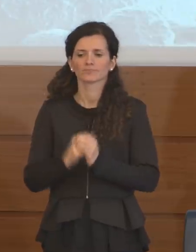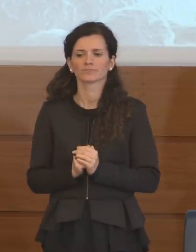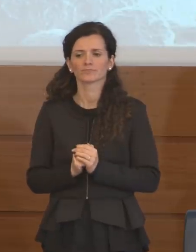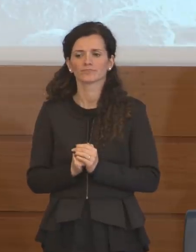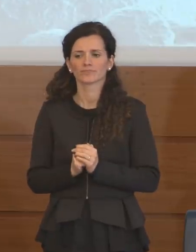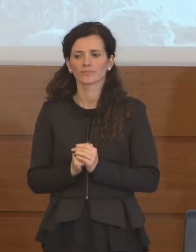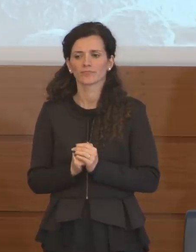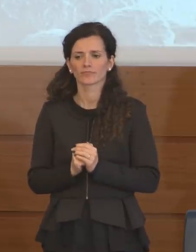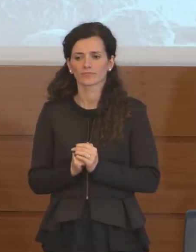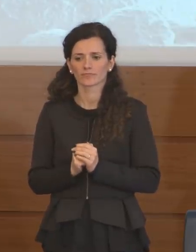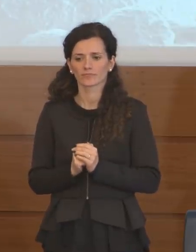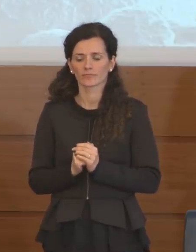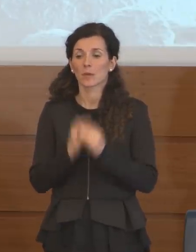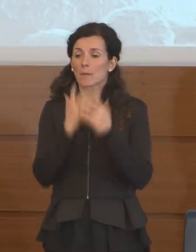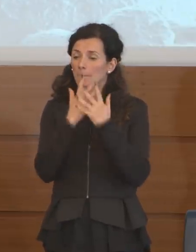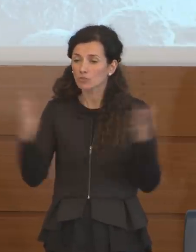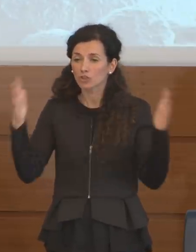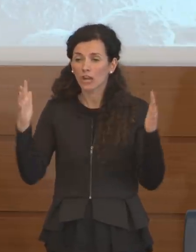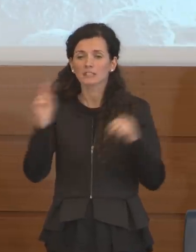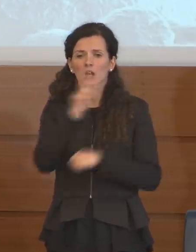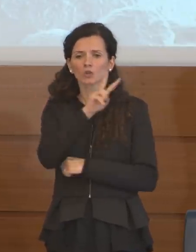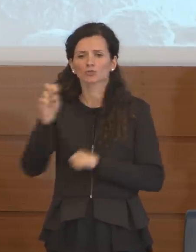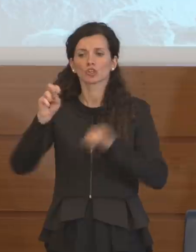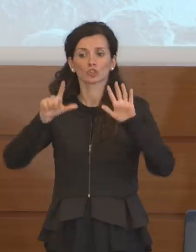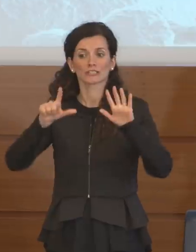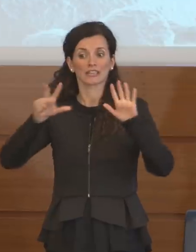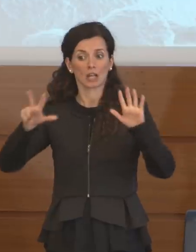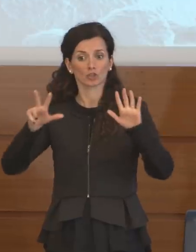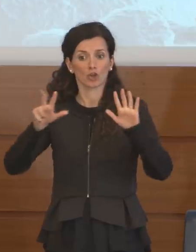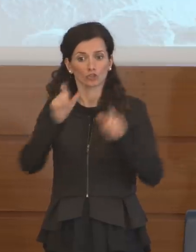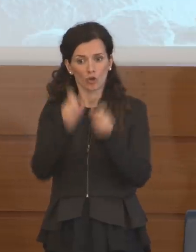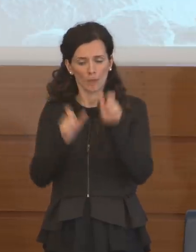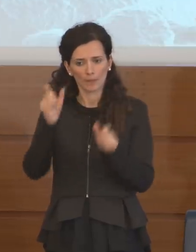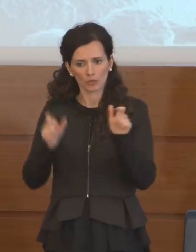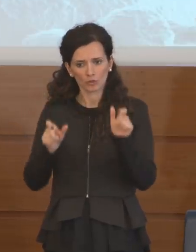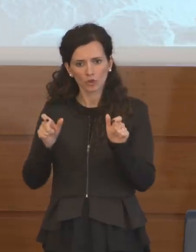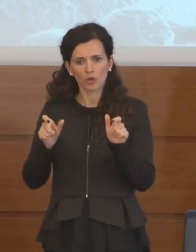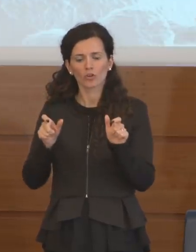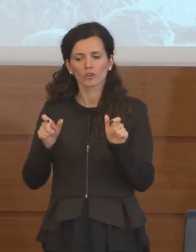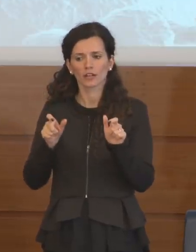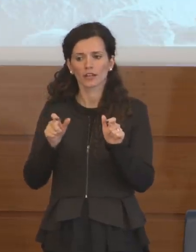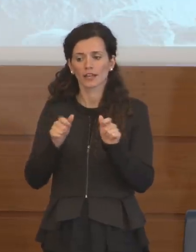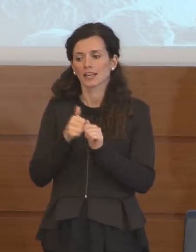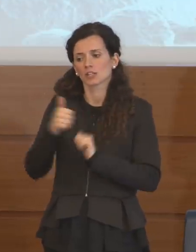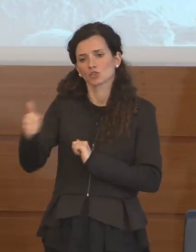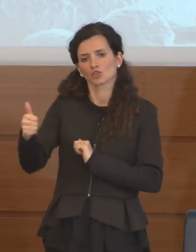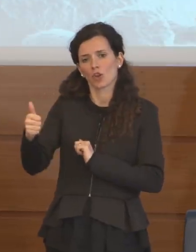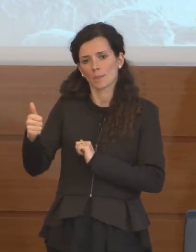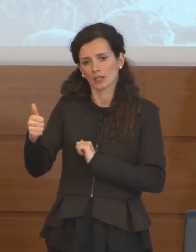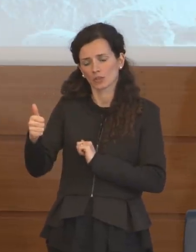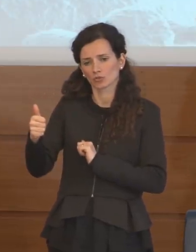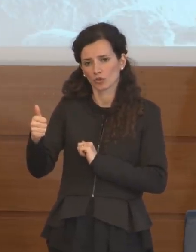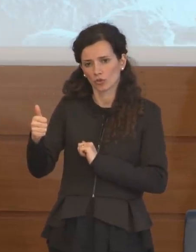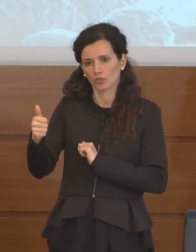la stragrande maggioranza 278 persone sono in isolamento